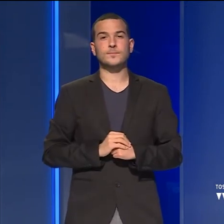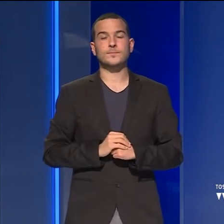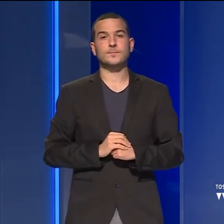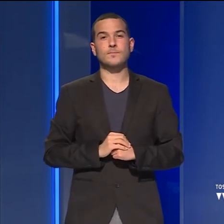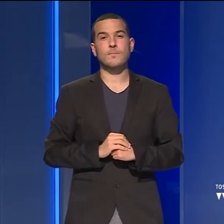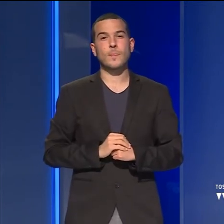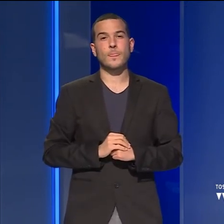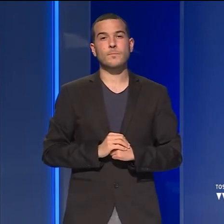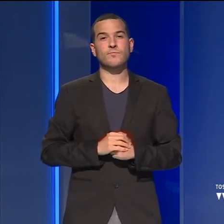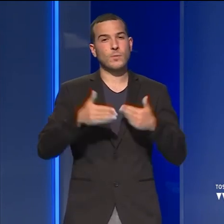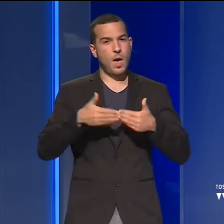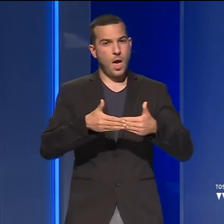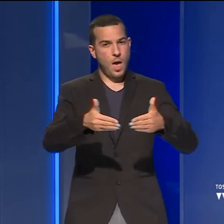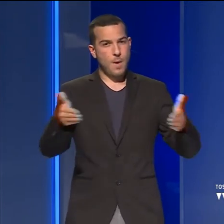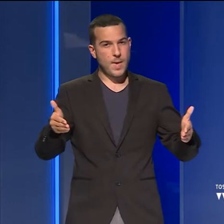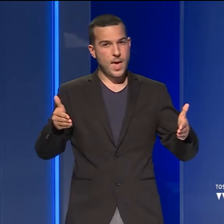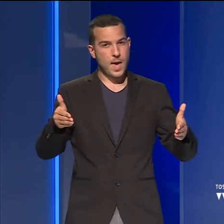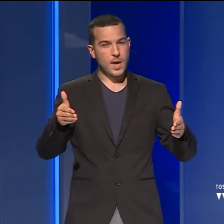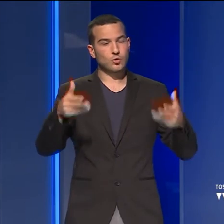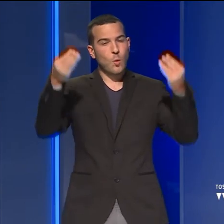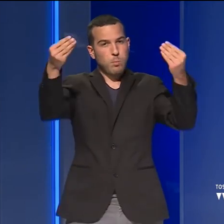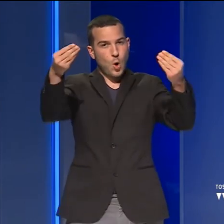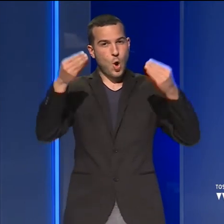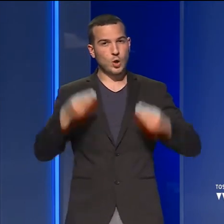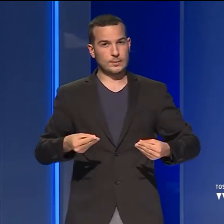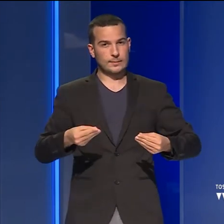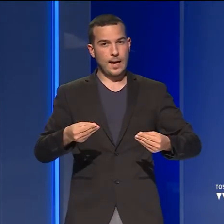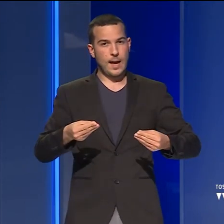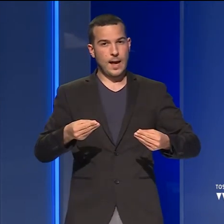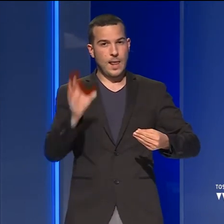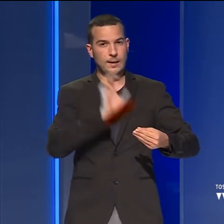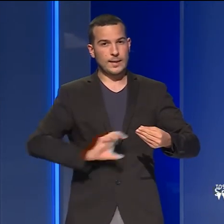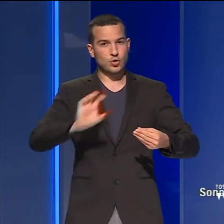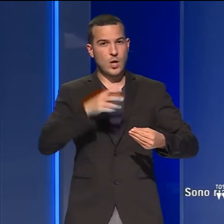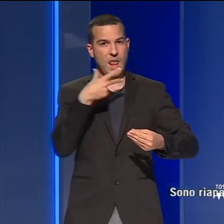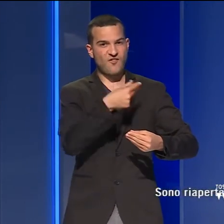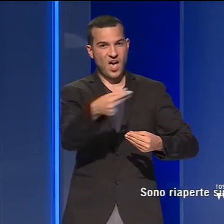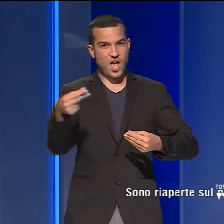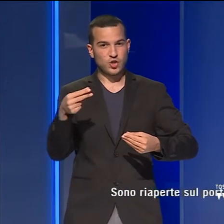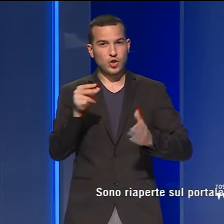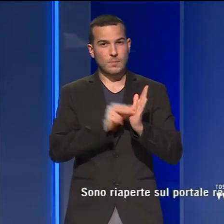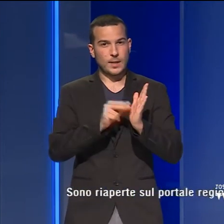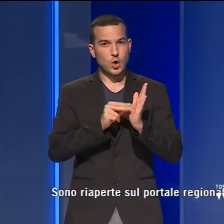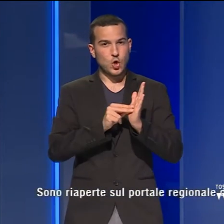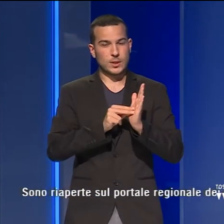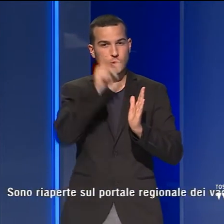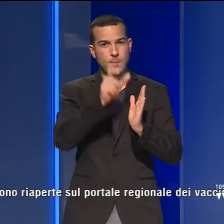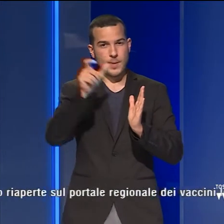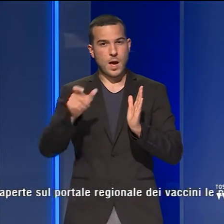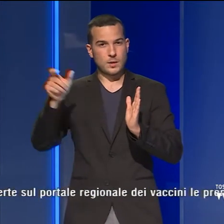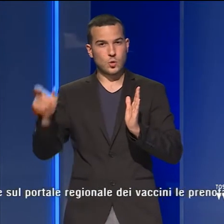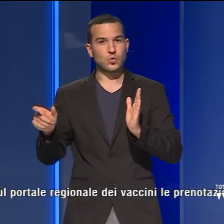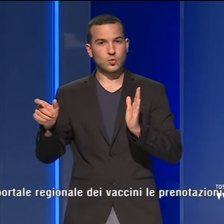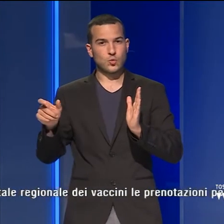Sono riaperte sul portale regionale dei vaccini le prenotazioni per le persone che appartengono alle